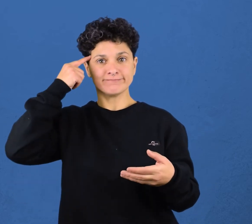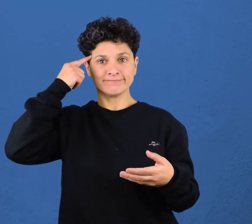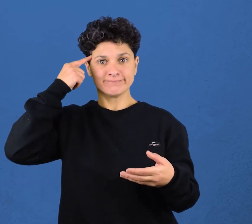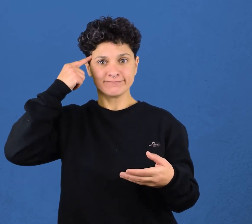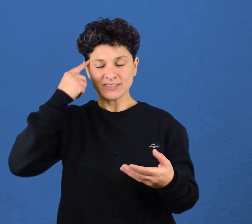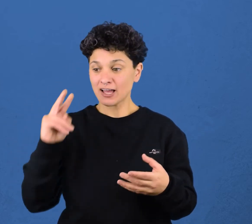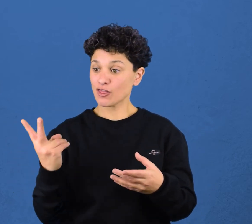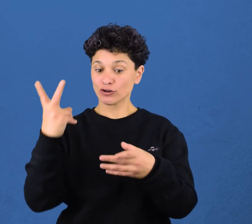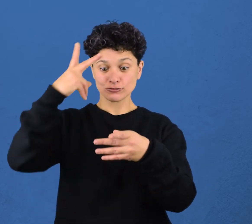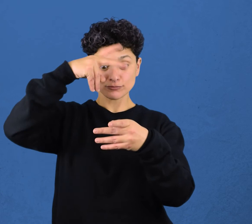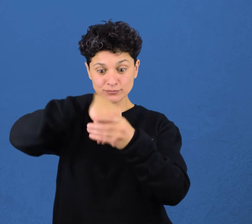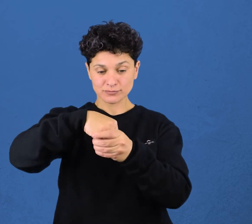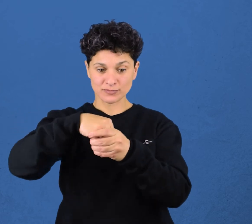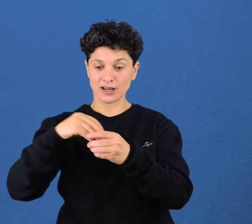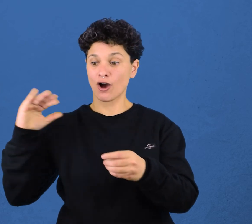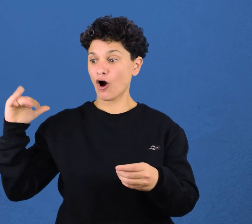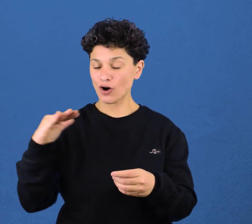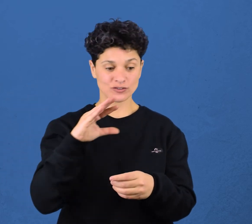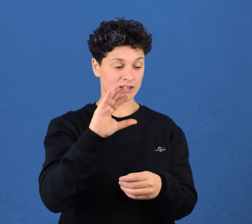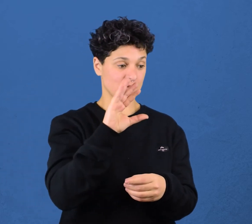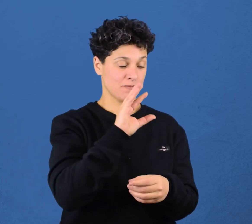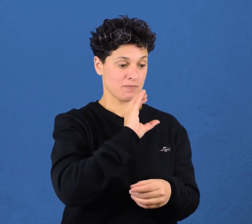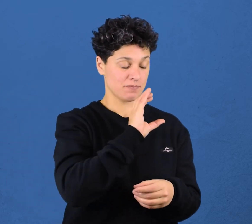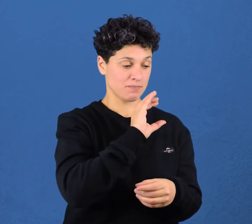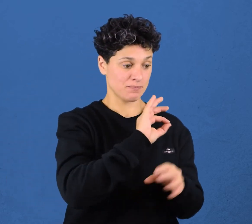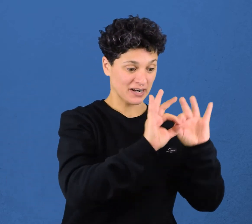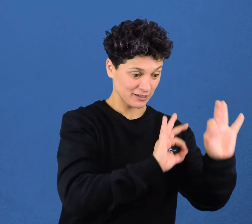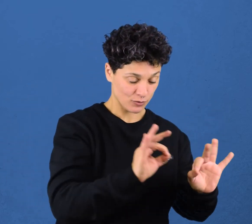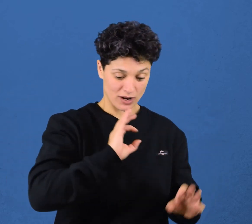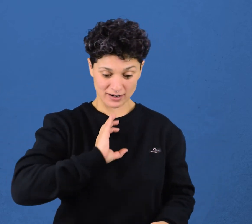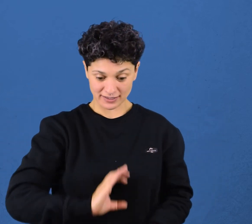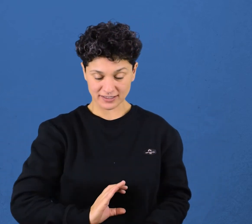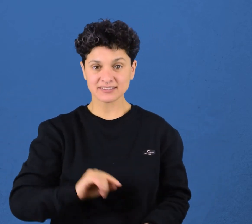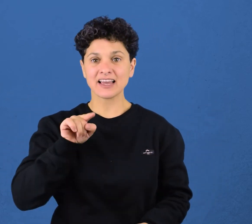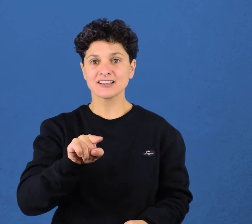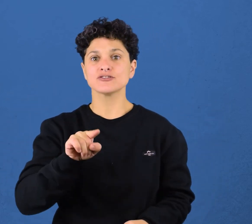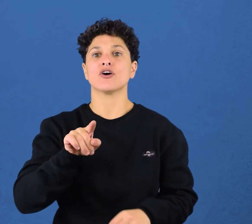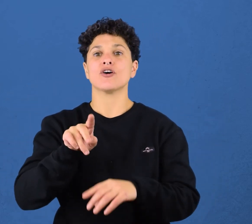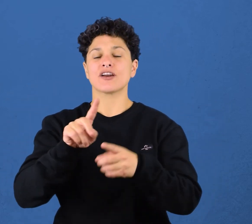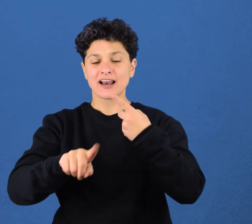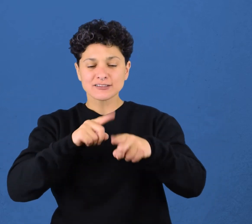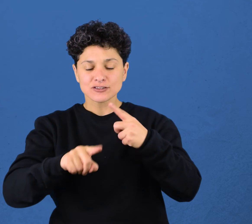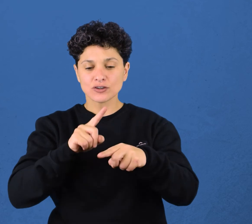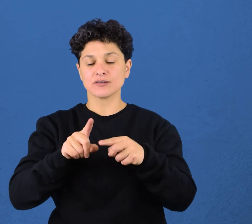se considera que la dualidad onda-partícula es un concepto de la mecánica cuántica,